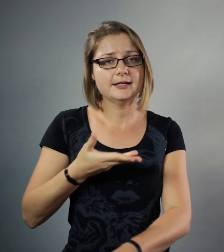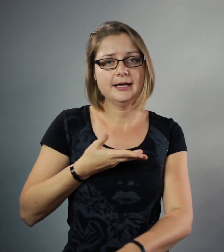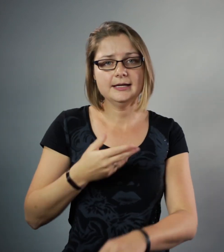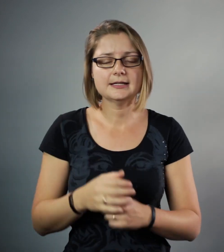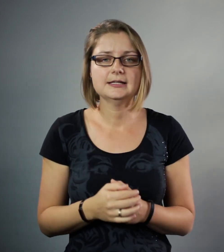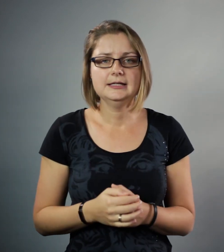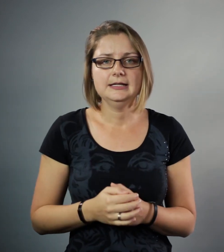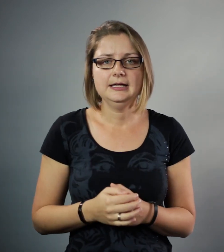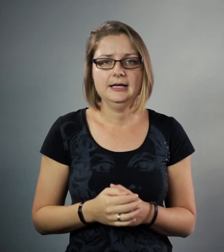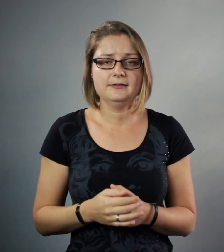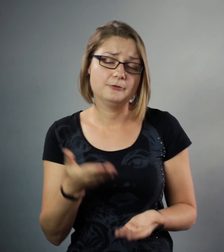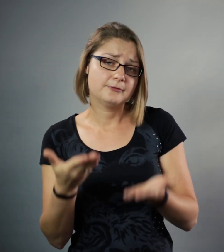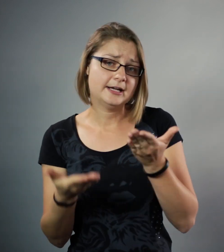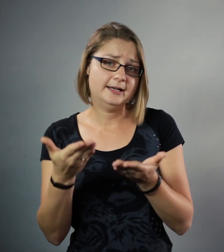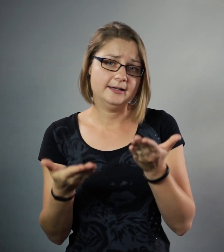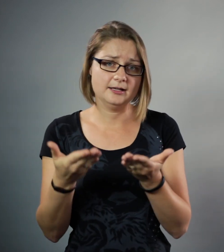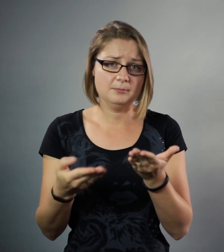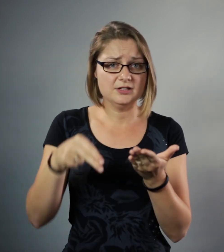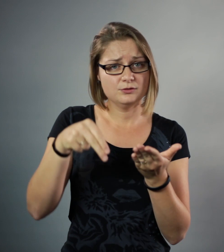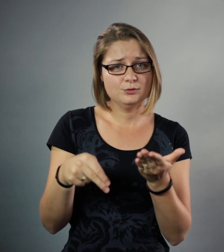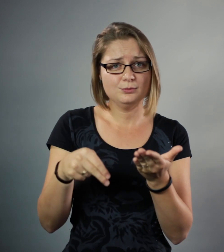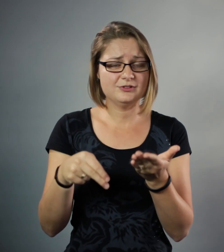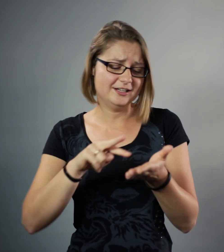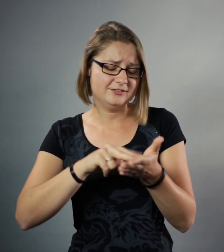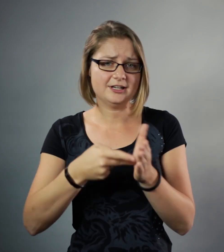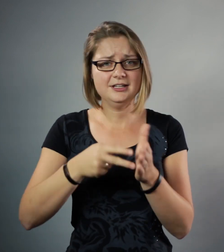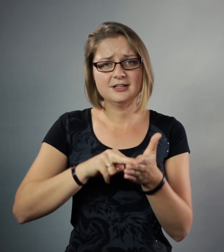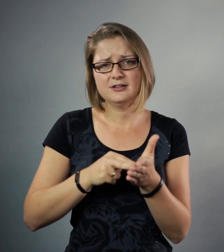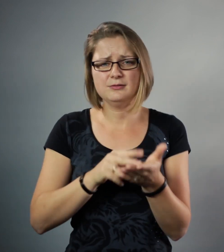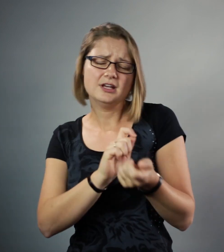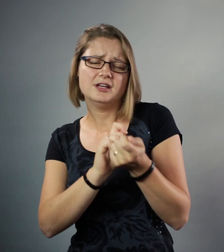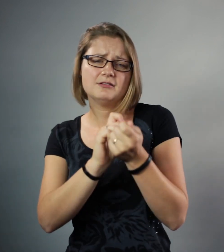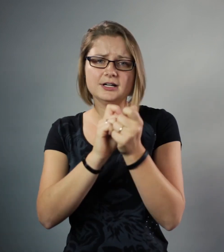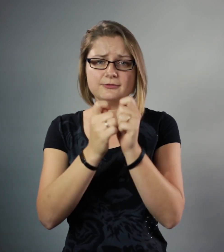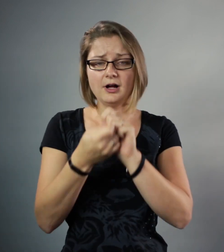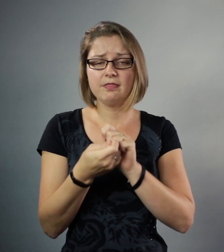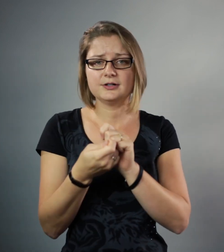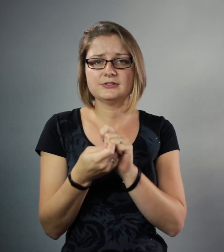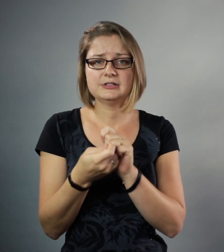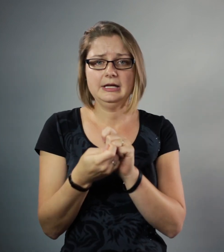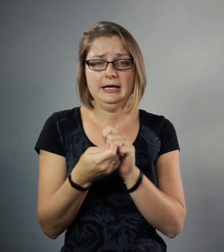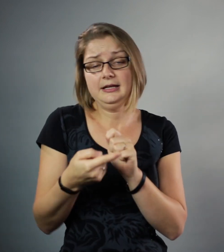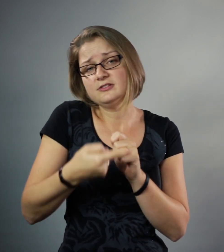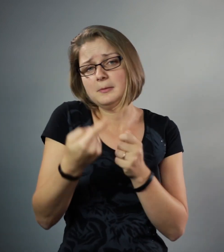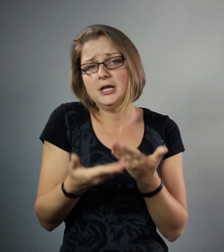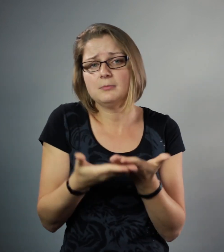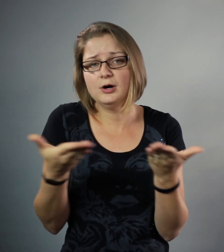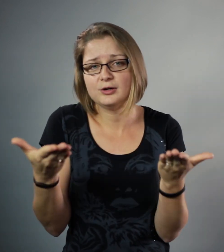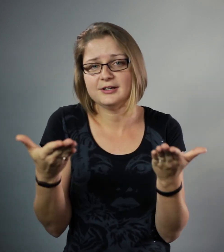kreeg. En vergeleken met nu zijn de technieken natuurlijk heel erg veranderd. En is er meer mogelijk.